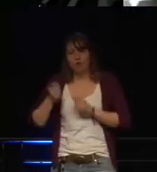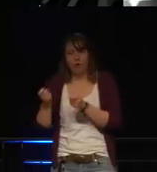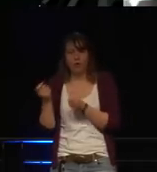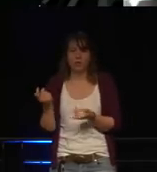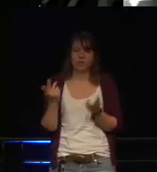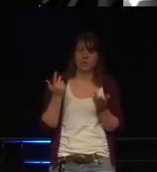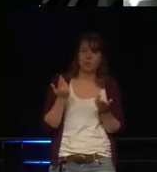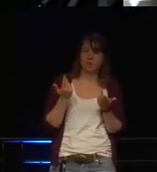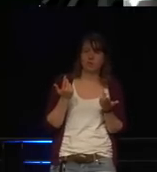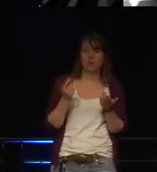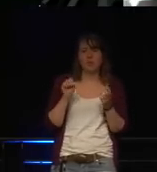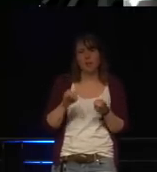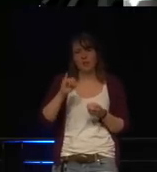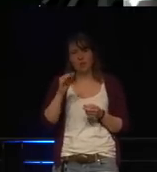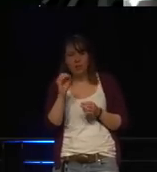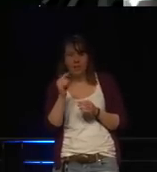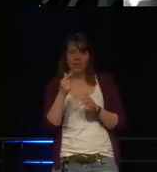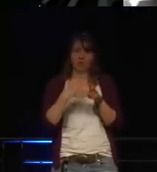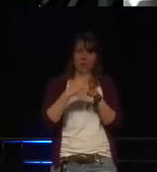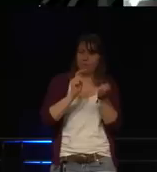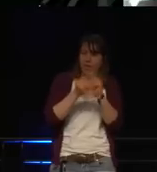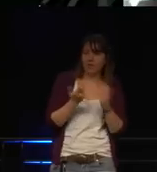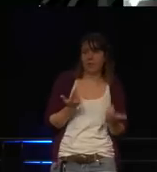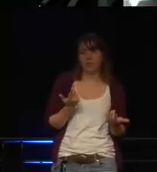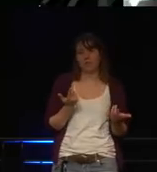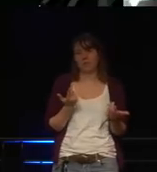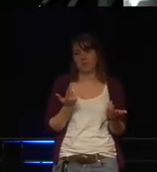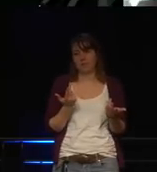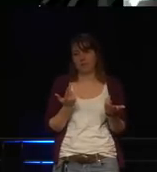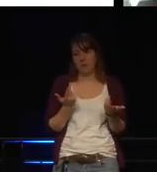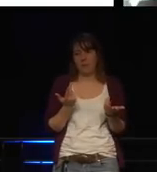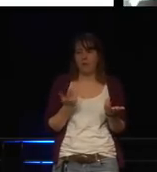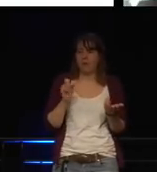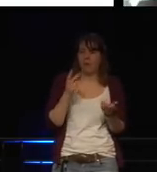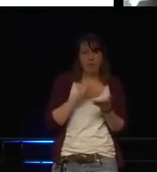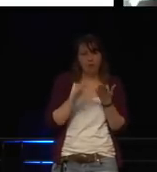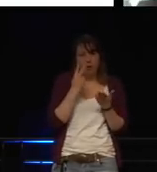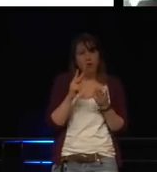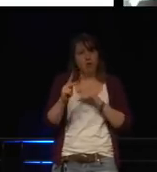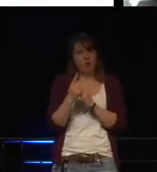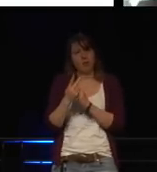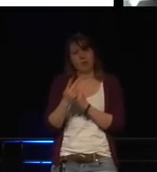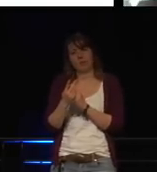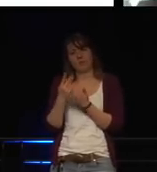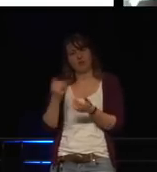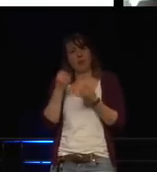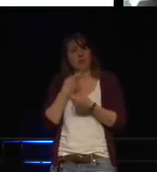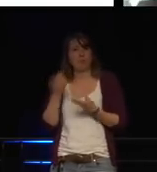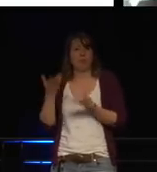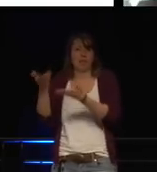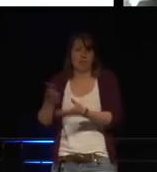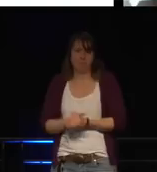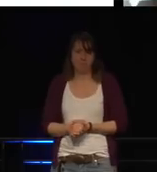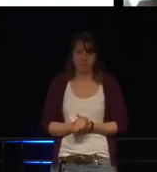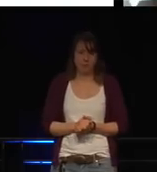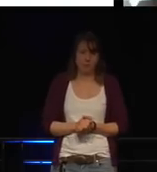Man veröffentlicht seine Forschung. Und man unterstützt die Arbeit voneinander, um